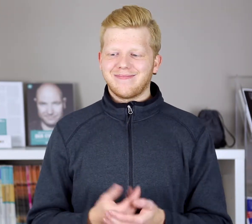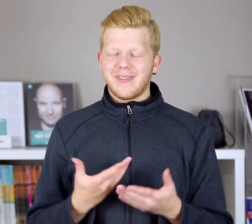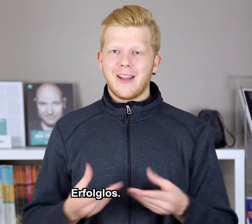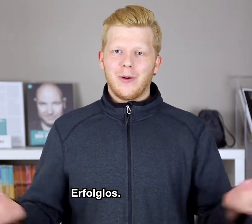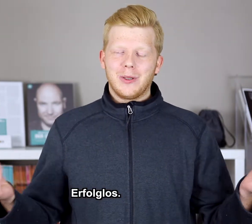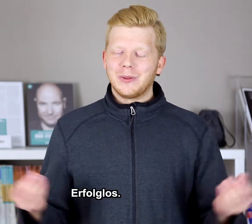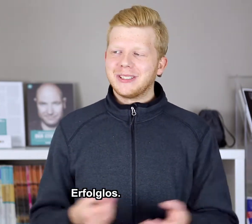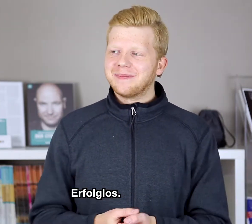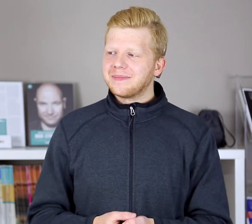Erfolglos.